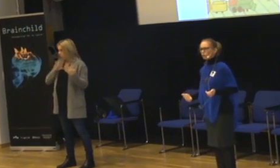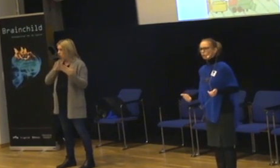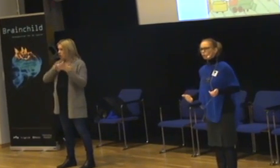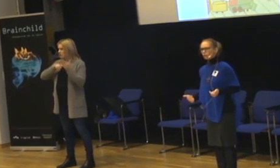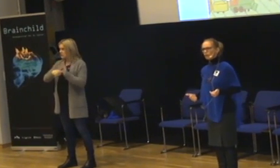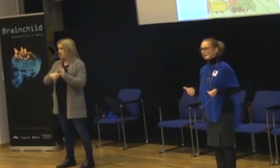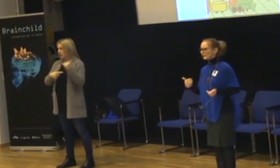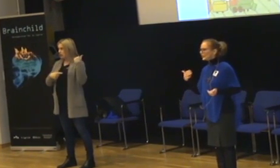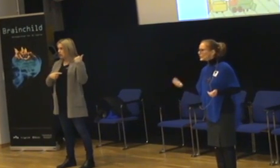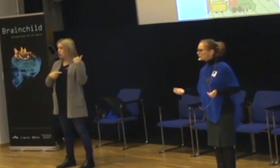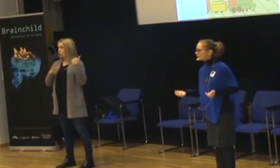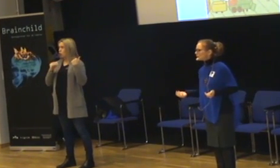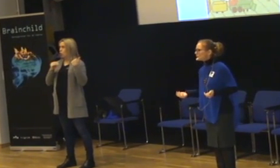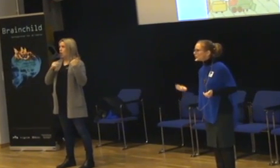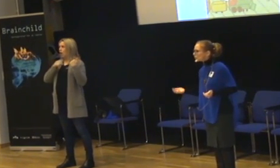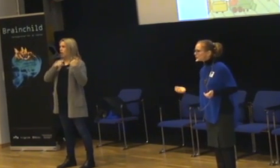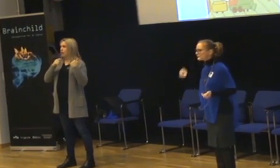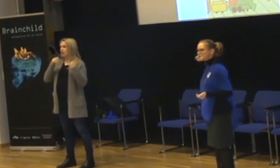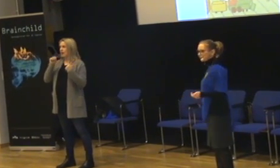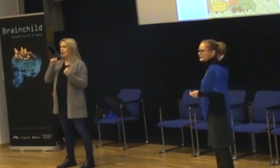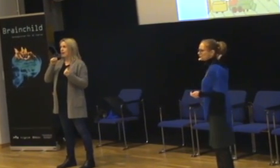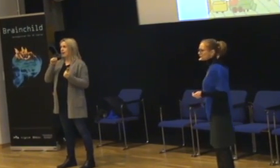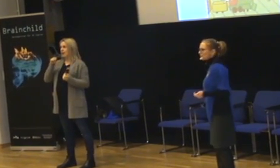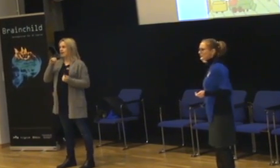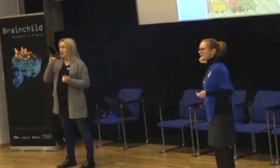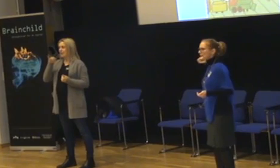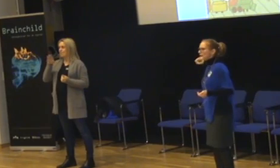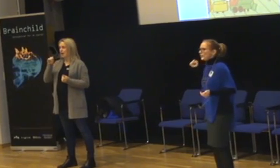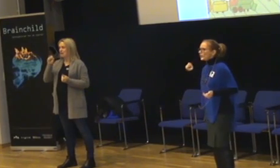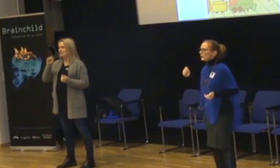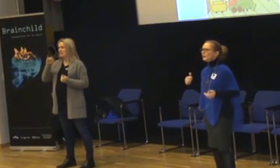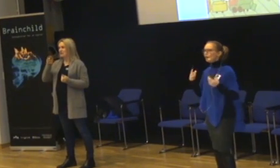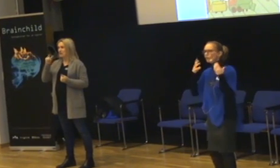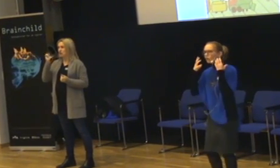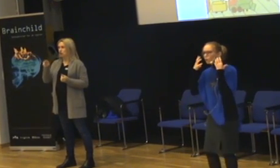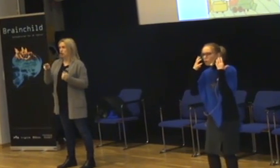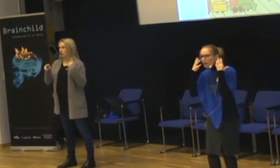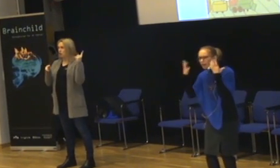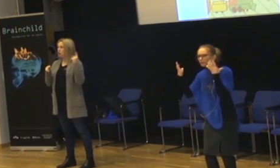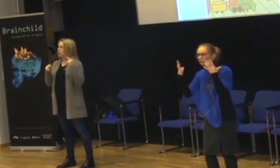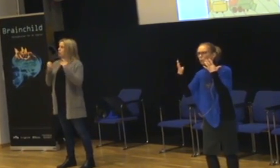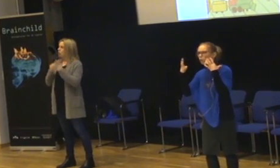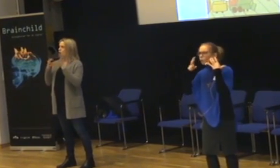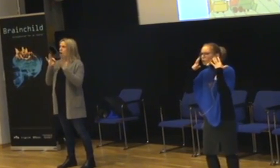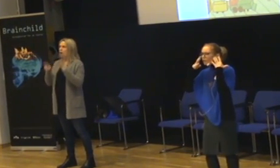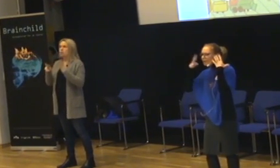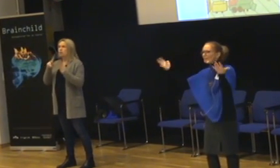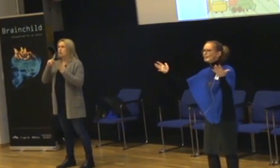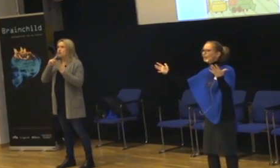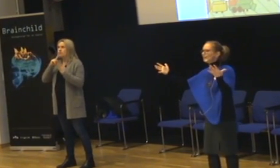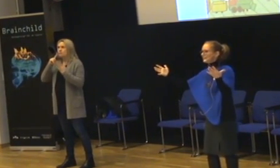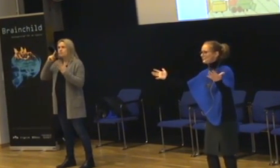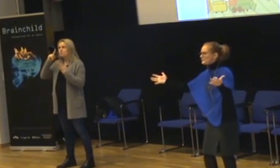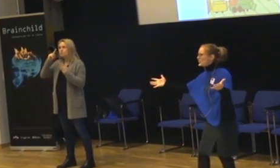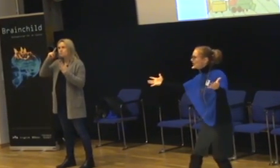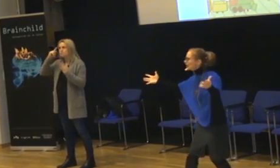men jag tänker ju naturligtvis att han är en visual, imaginational over-excitability. För att han håller ju alltid på och tänker